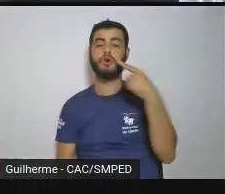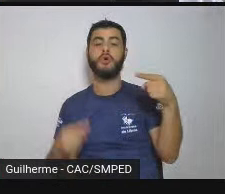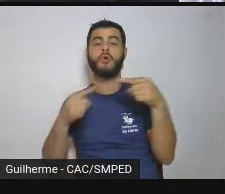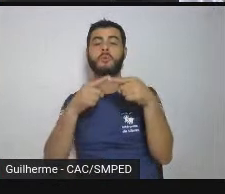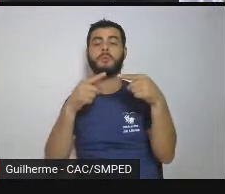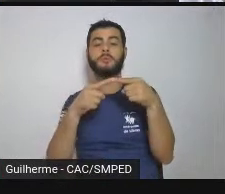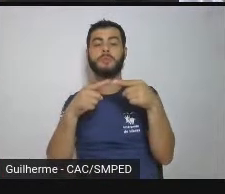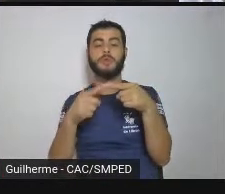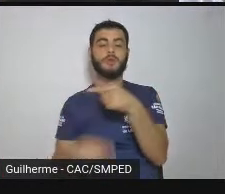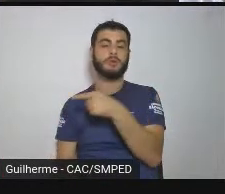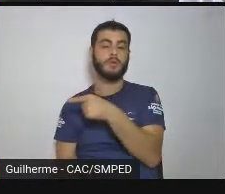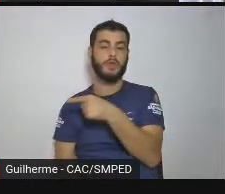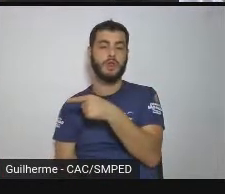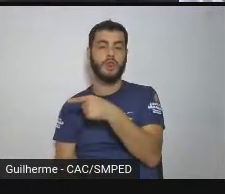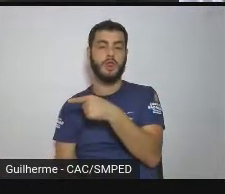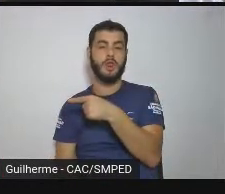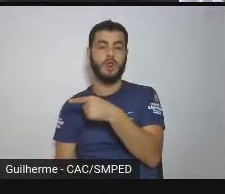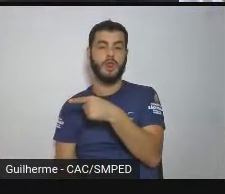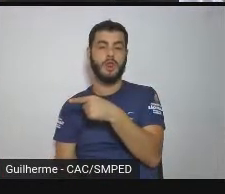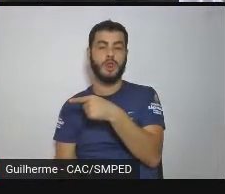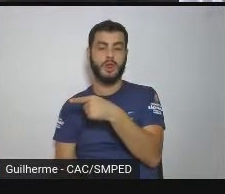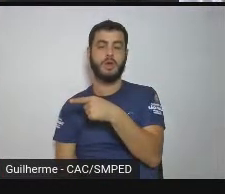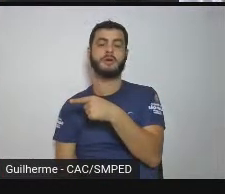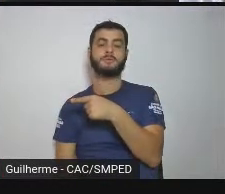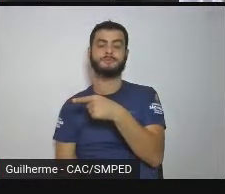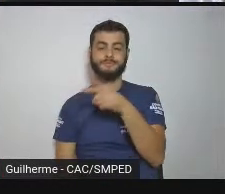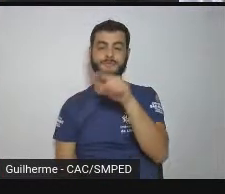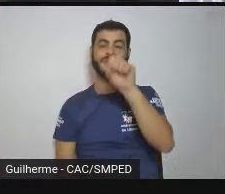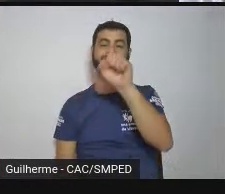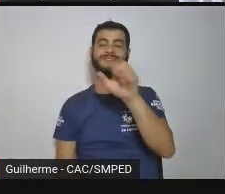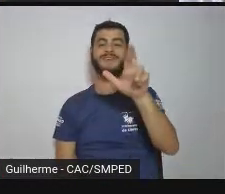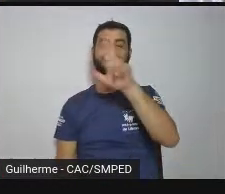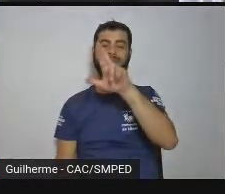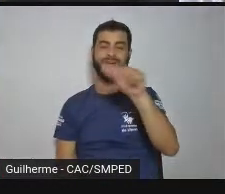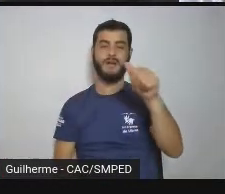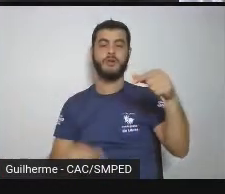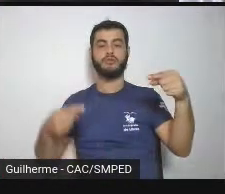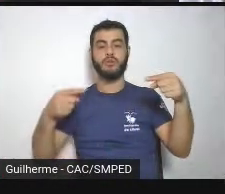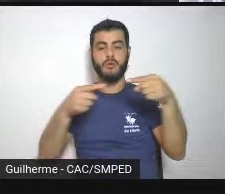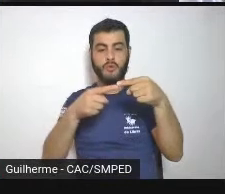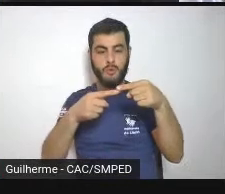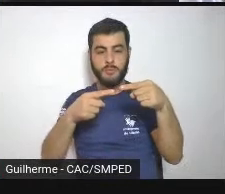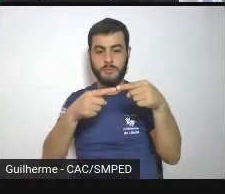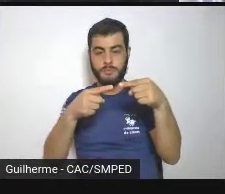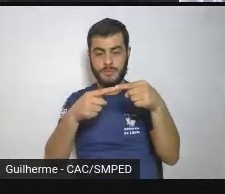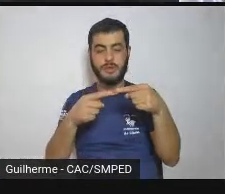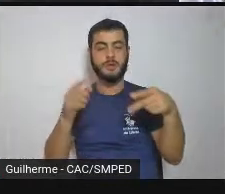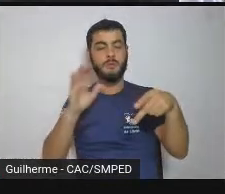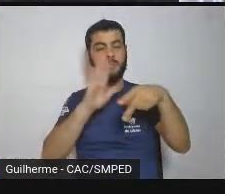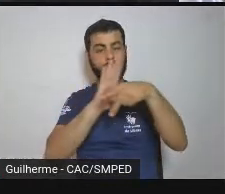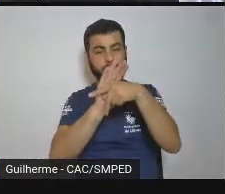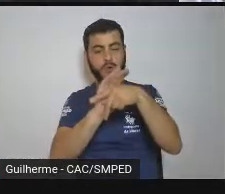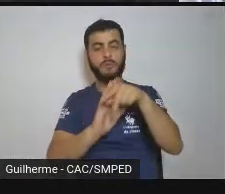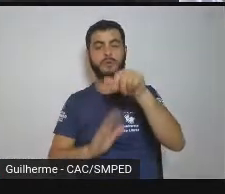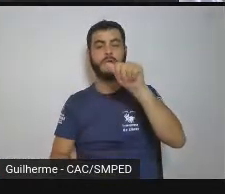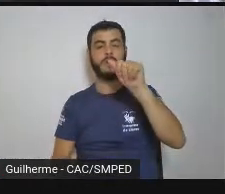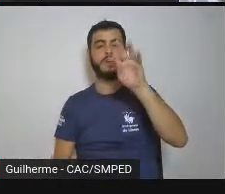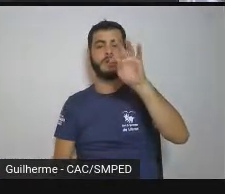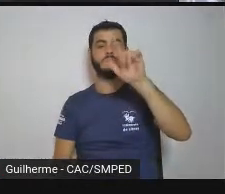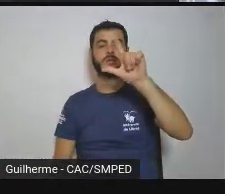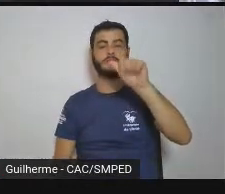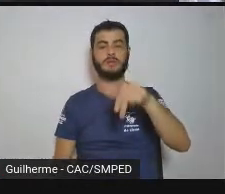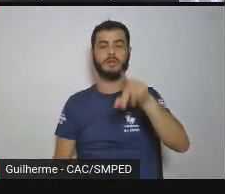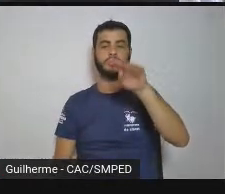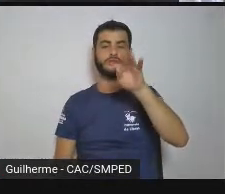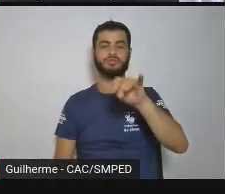serras que fazem parte do Planalto Atlântico, que vem lá, desde o Nordeste até Santa